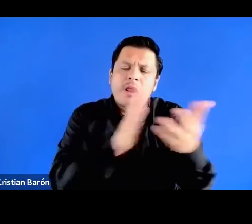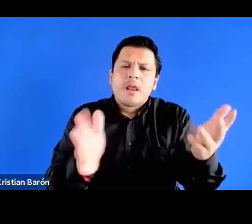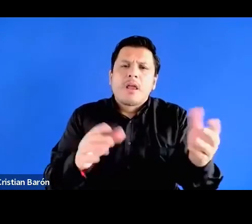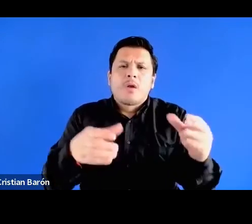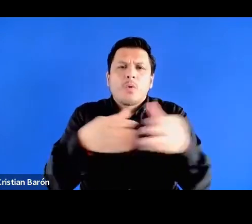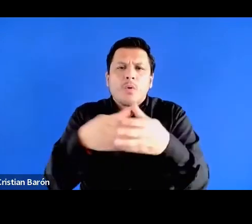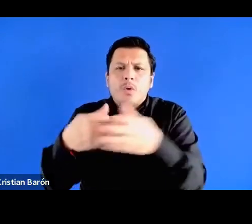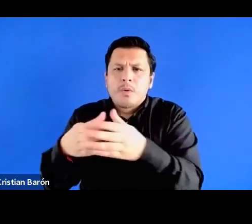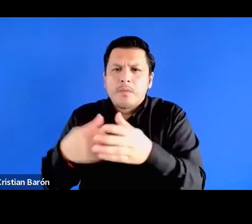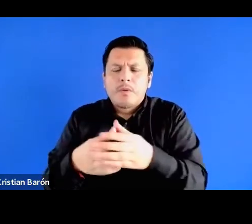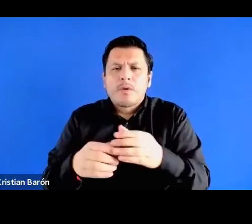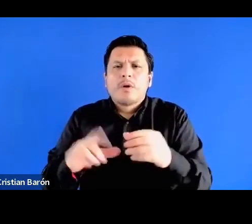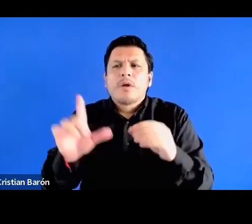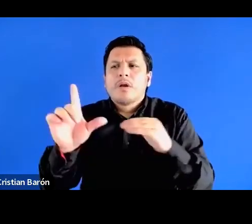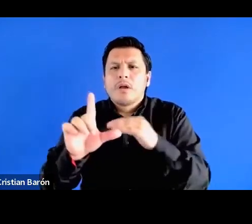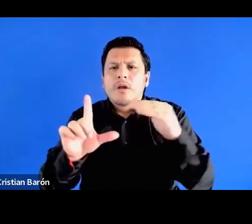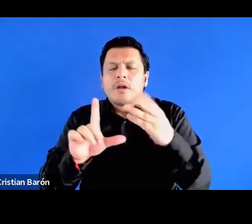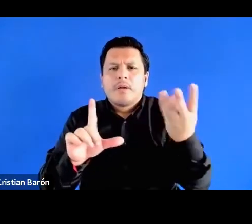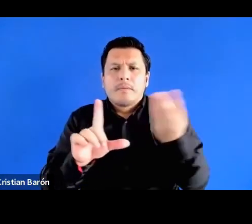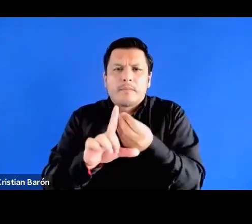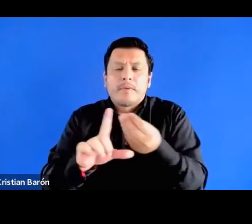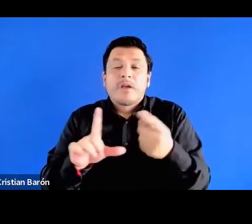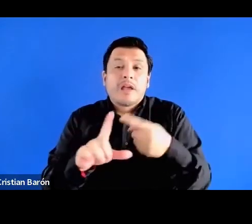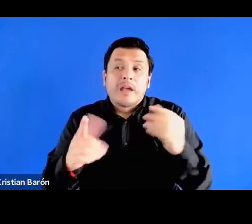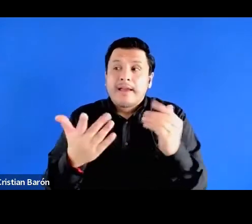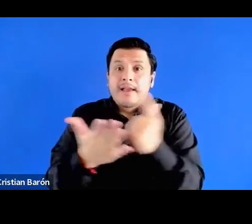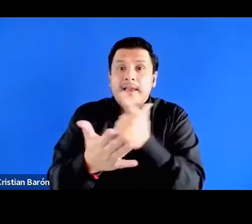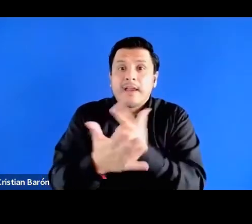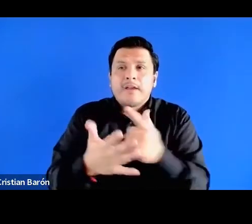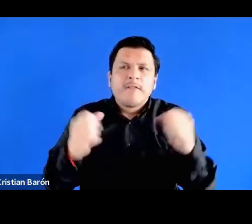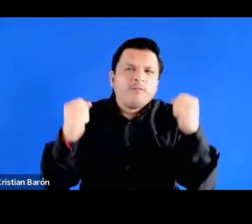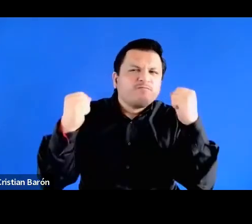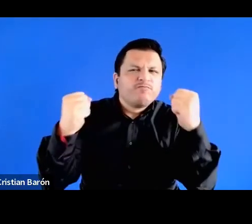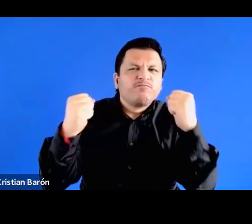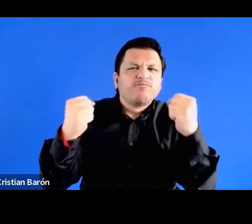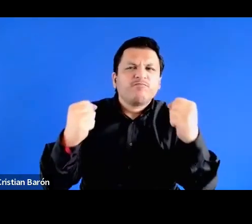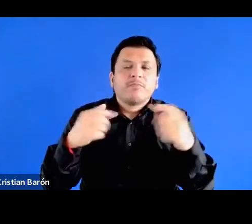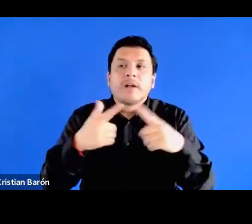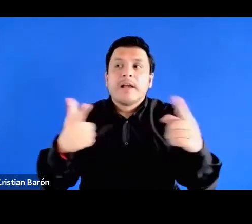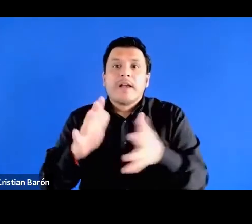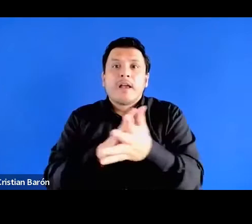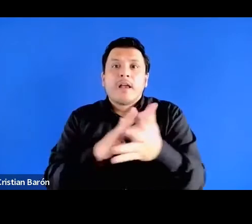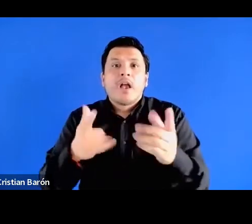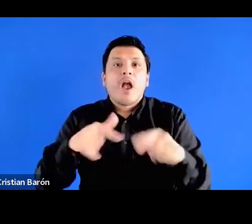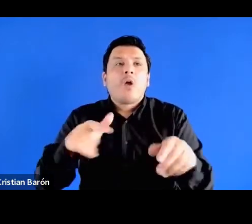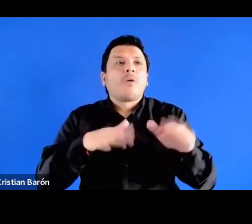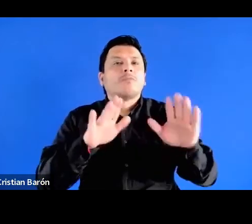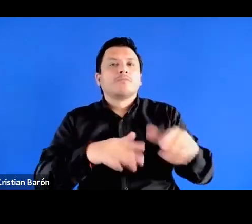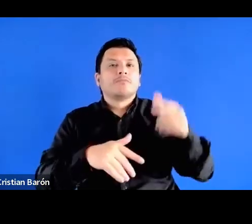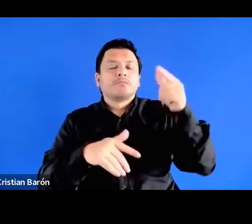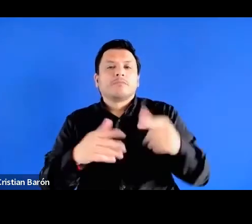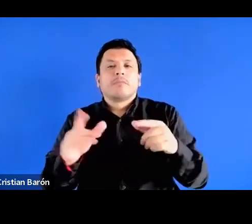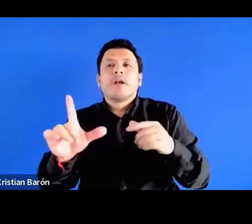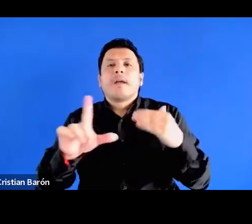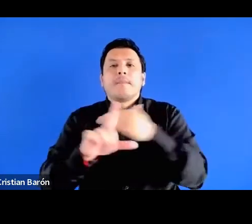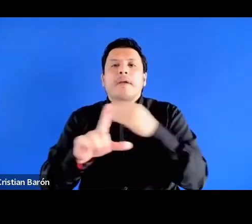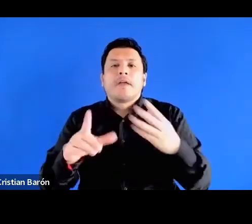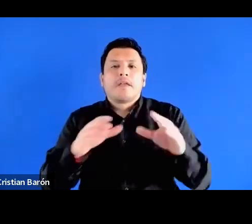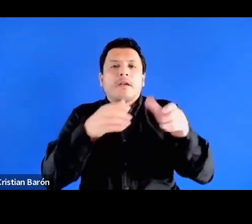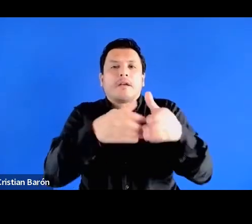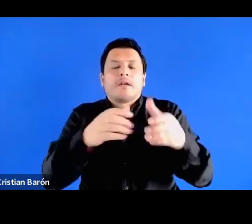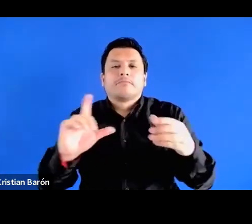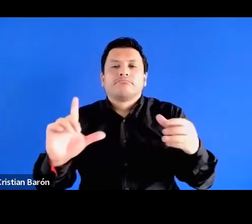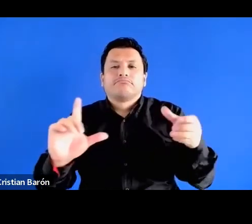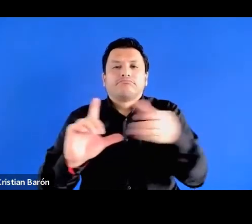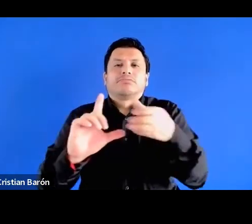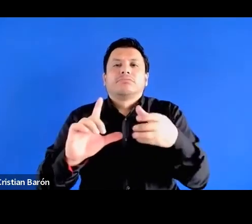medias y que un poco este libro es una protesta contra ese relato canónico sobre las clases medias que las